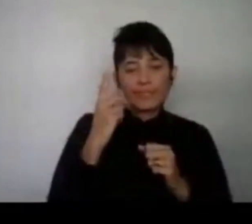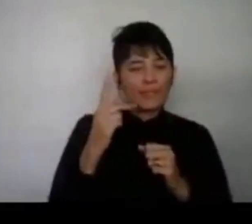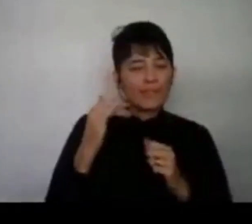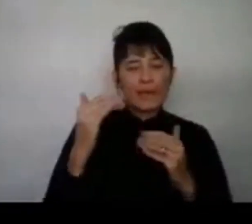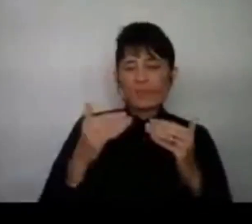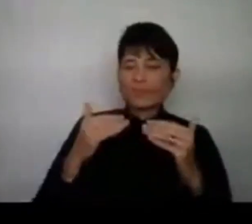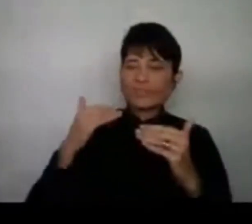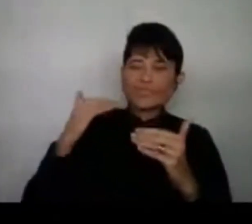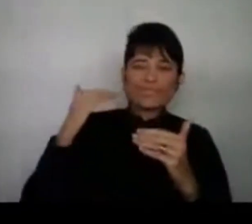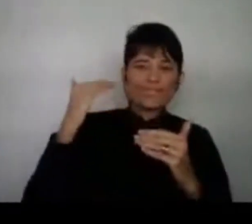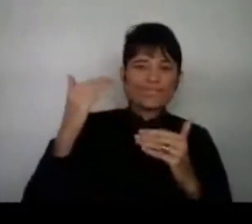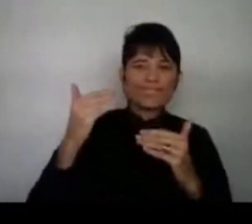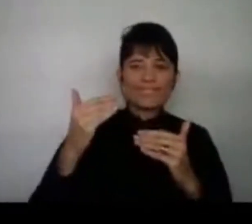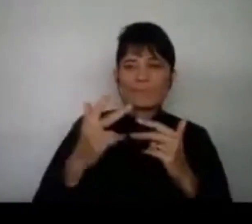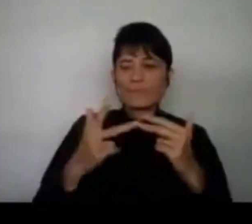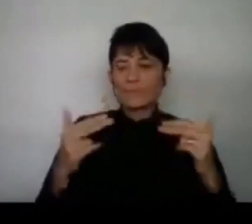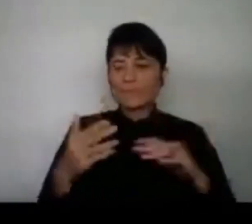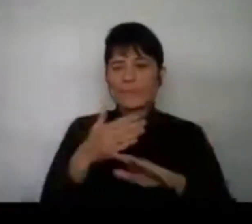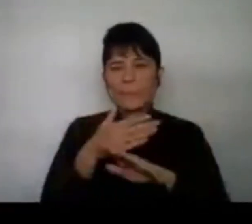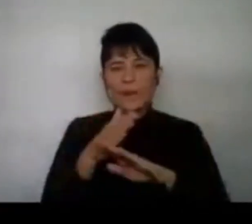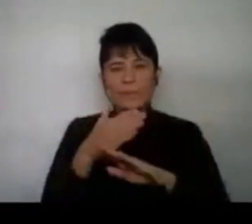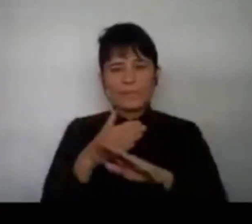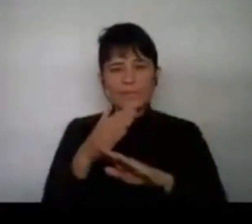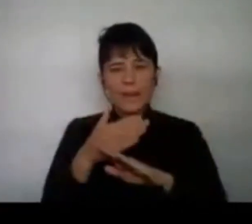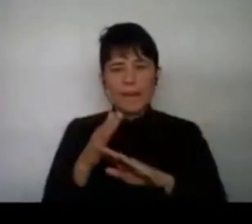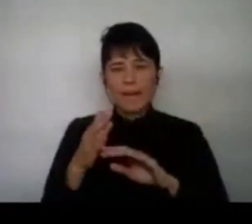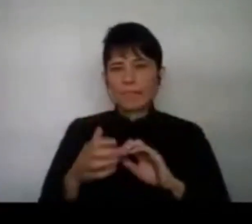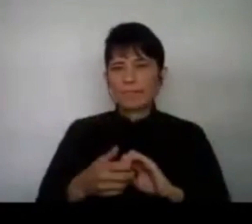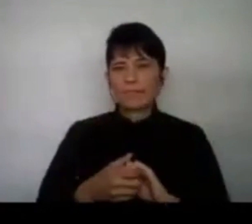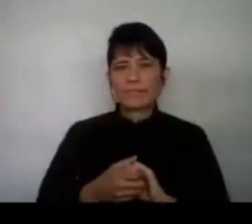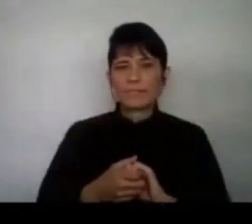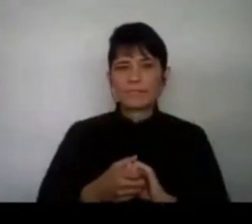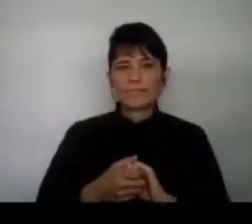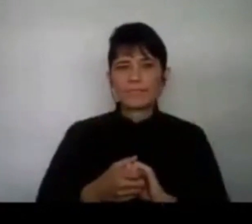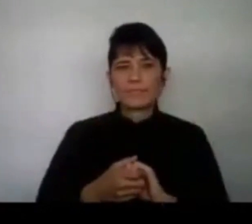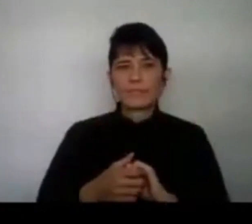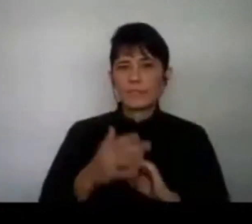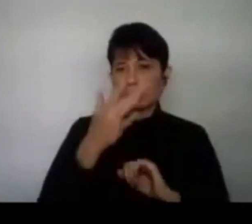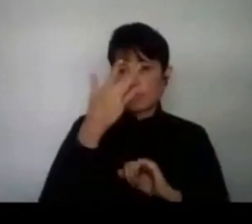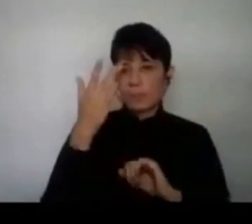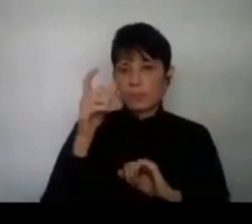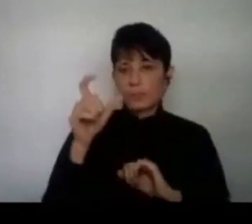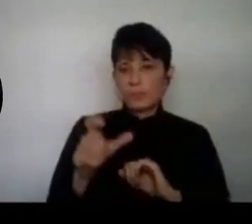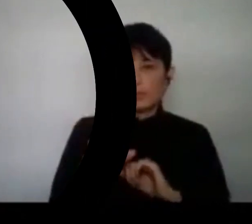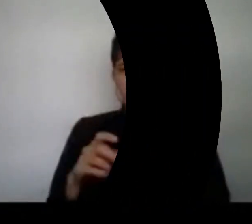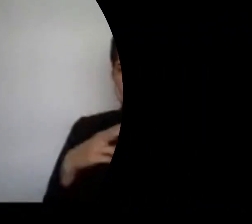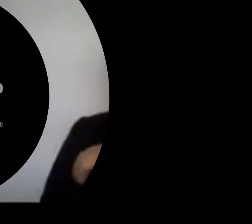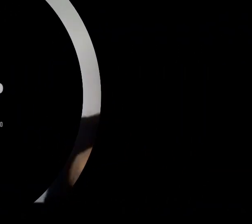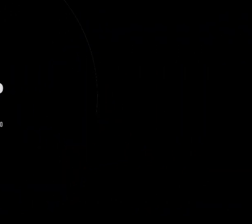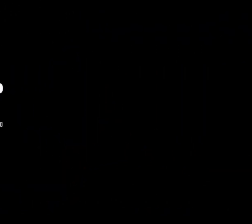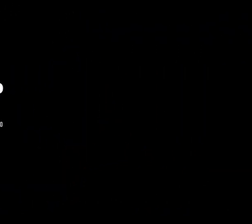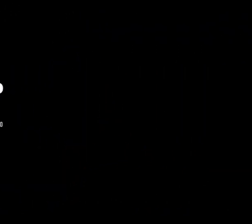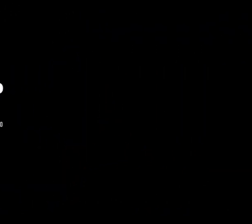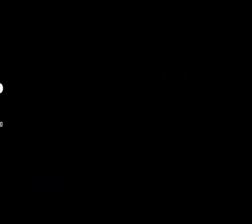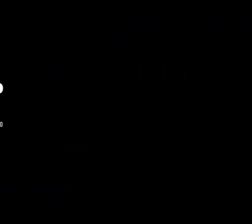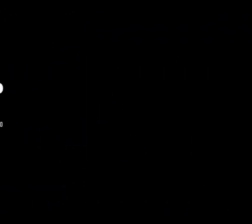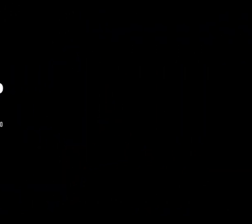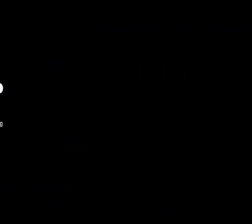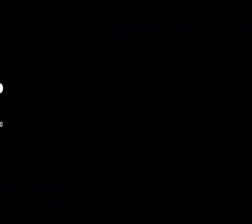da questão de uma prática de um indivíduo isolado ou de um caso isolado.